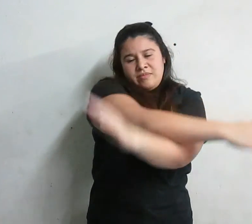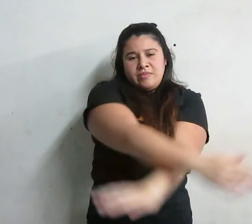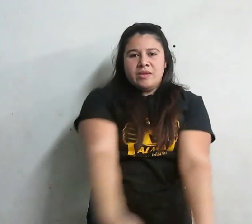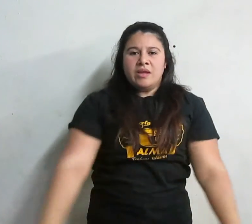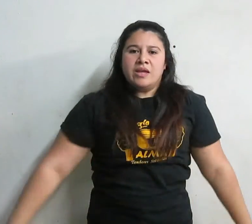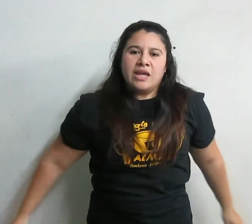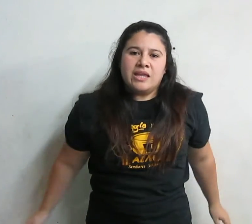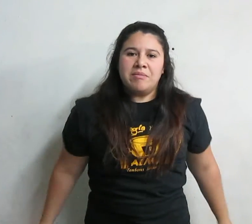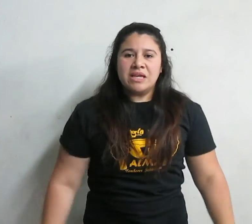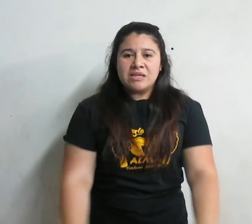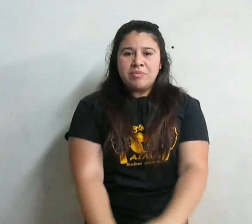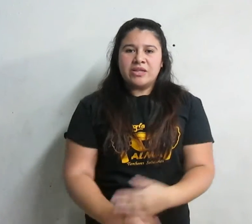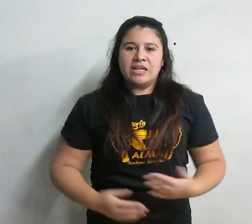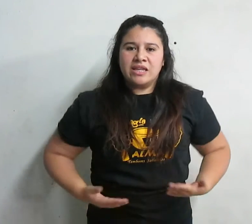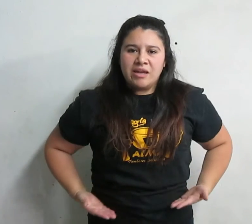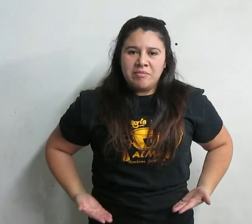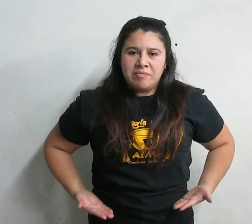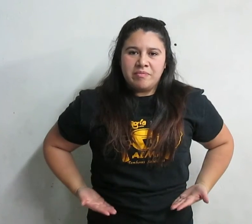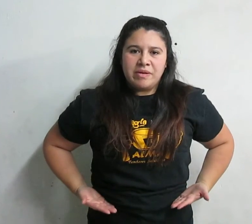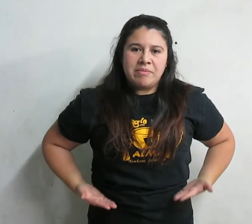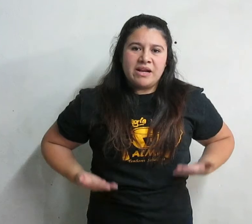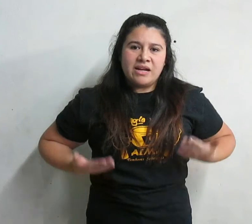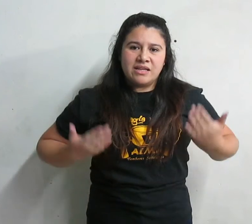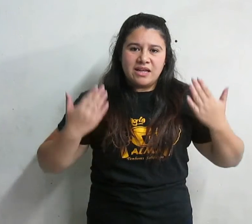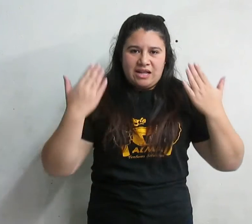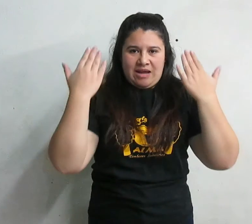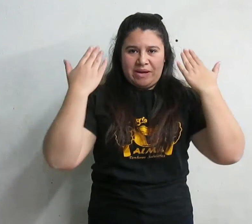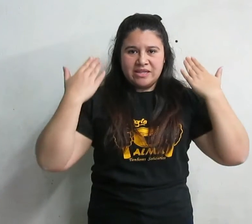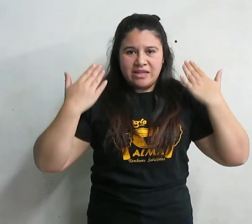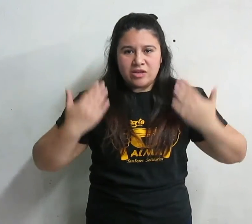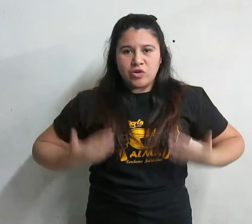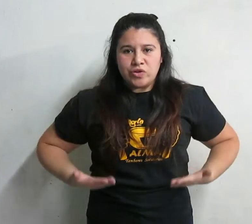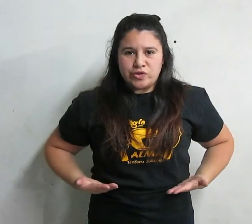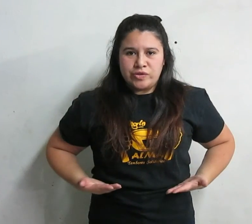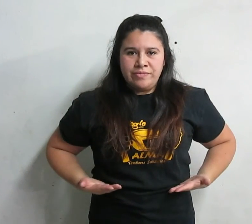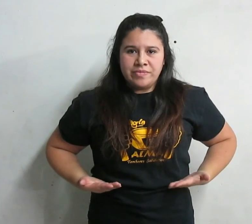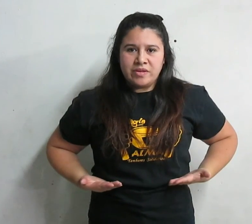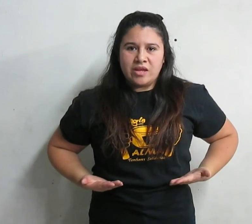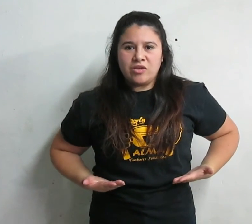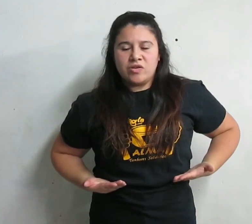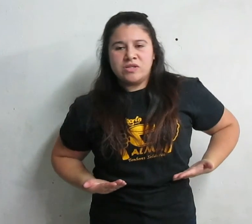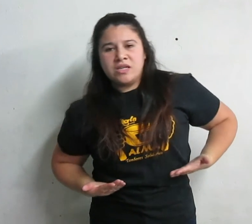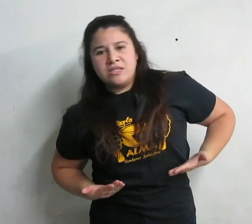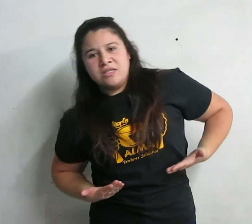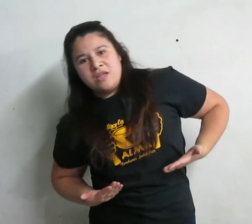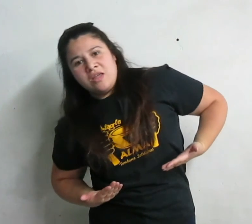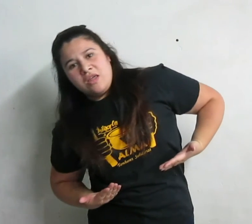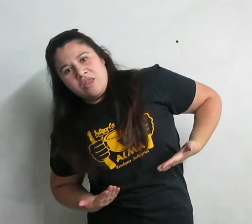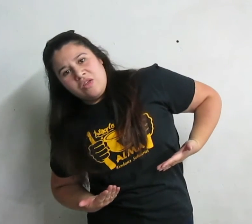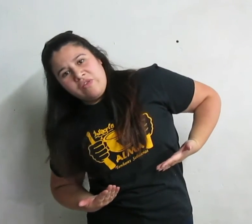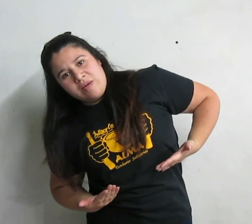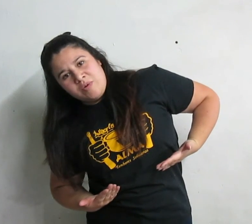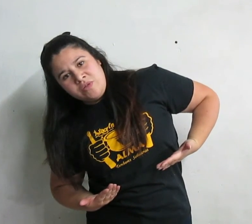También es importante preparar la parte del torso. Entonces, doblamos,